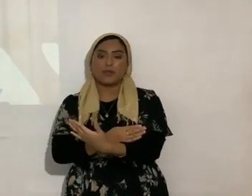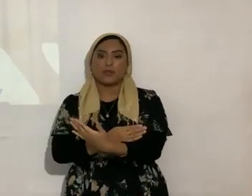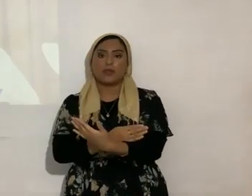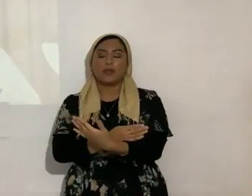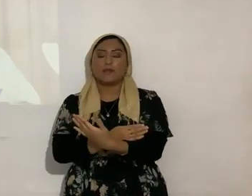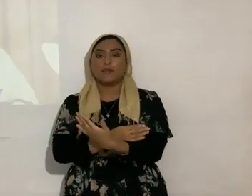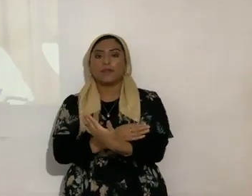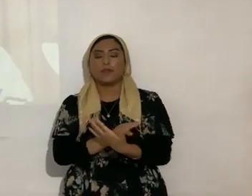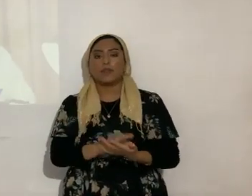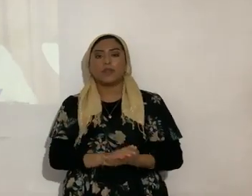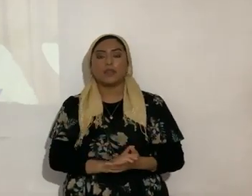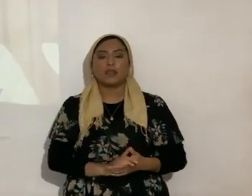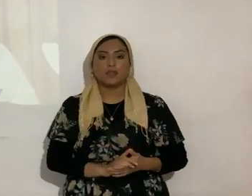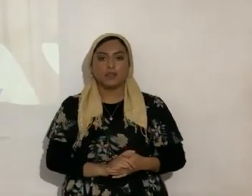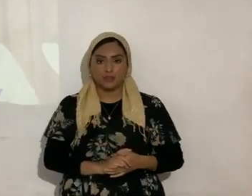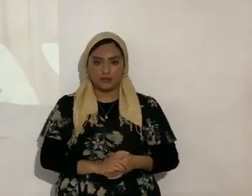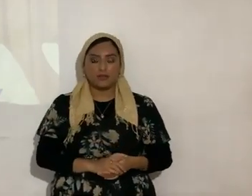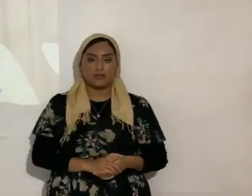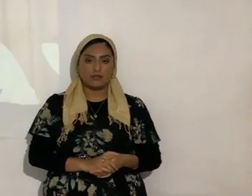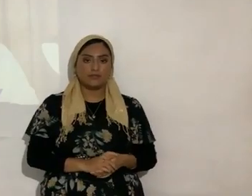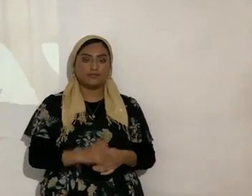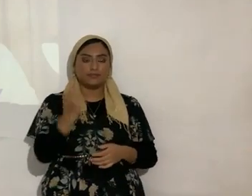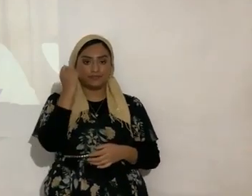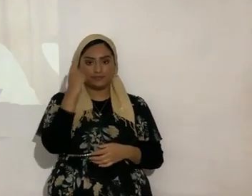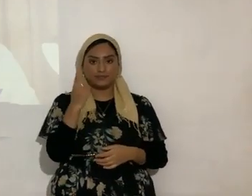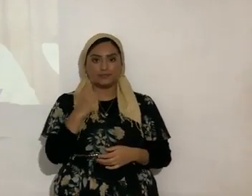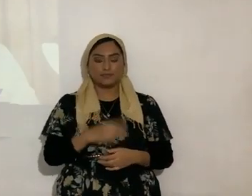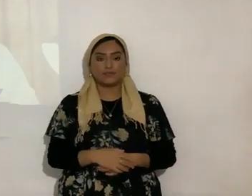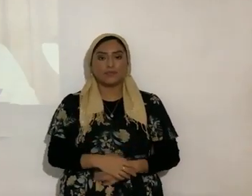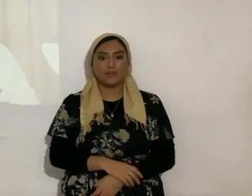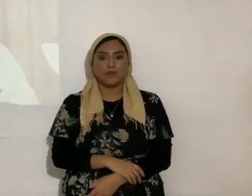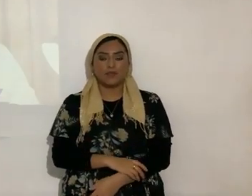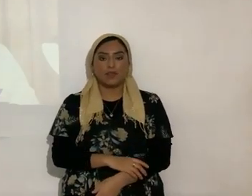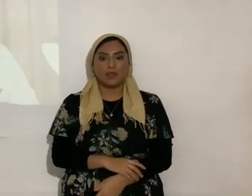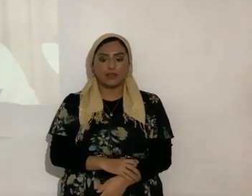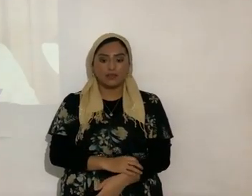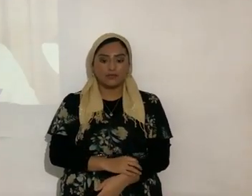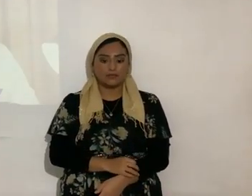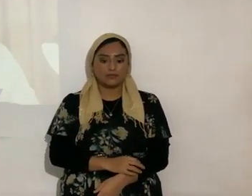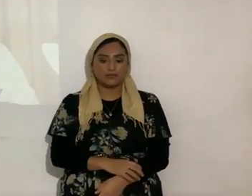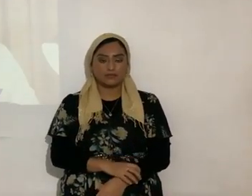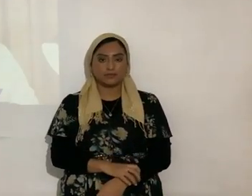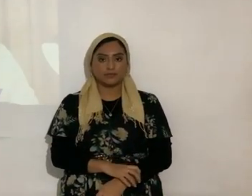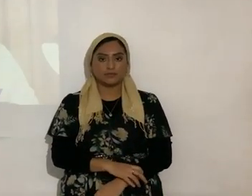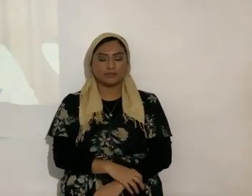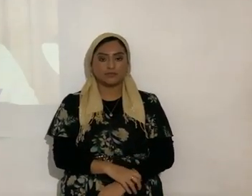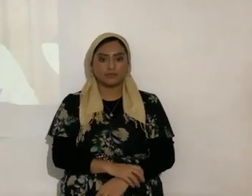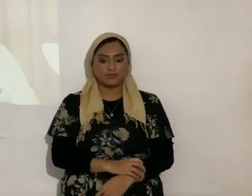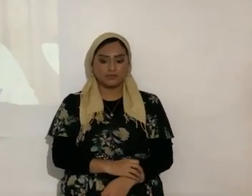de Elohim. ¿Sí? No sé si me entienden el concepto, yo estoy seguro que sí, ustedes son inteligentes. Bueno,